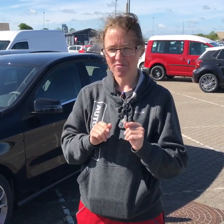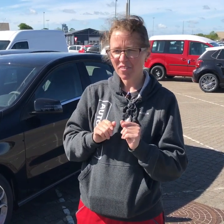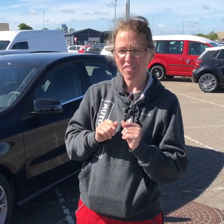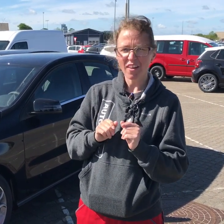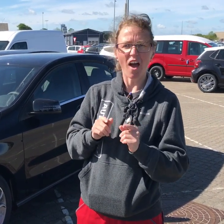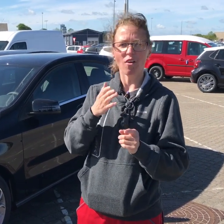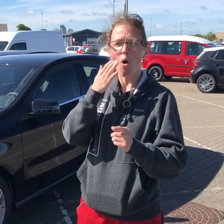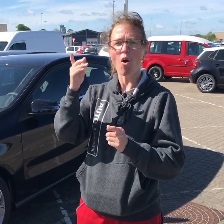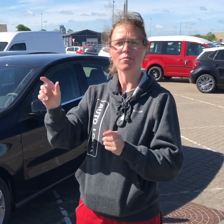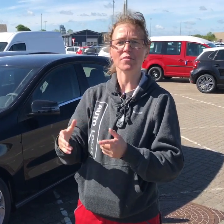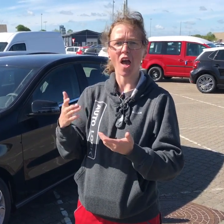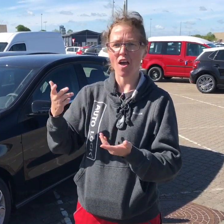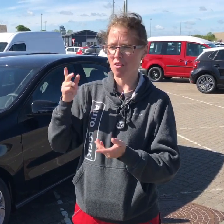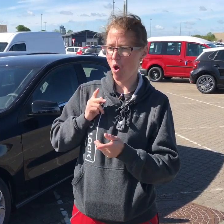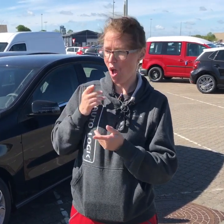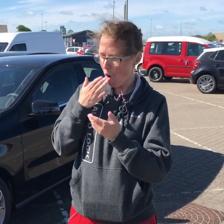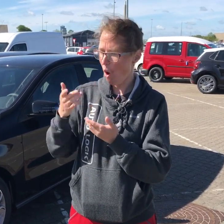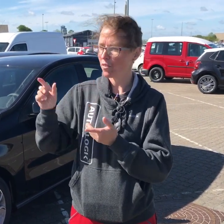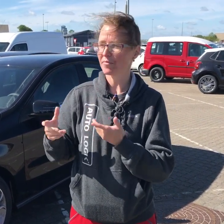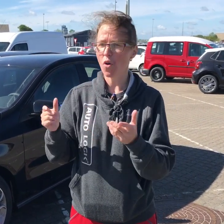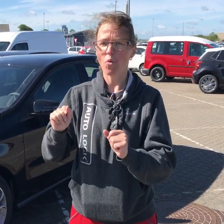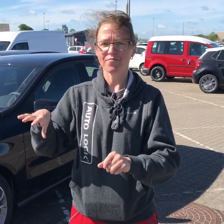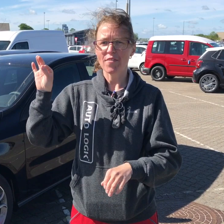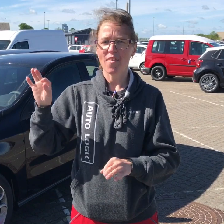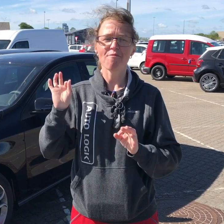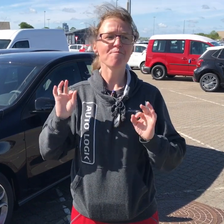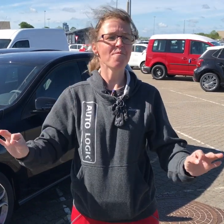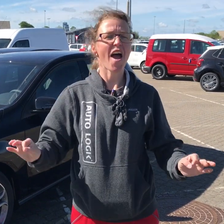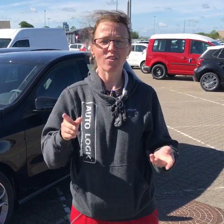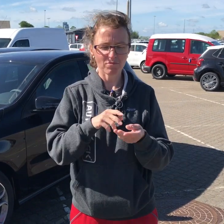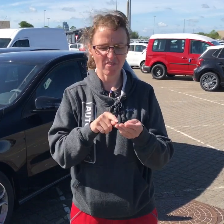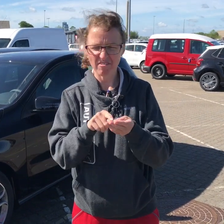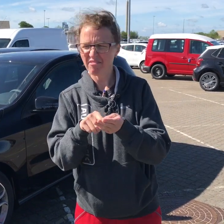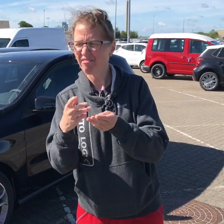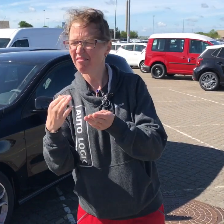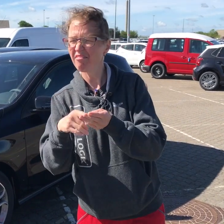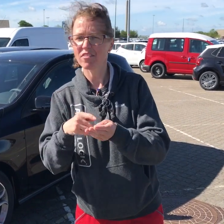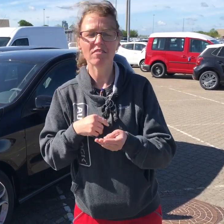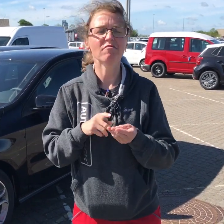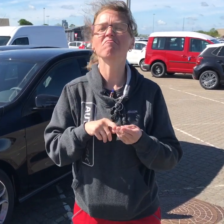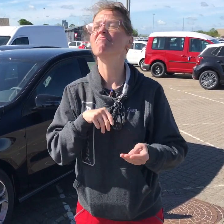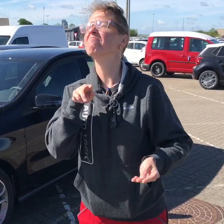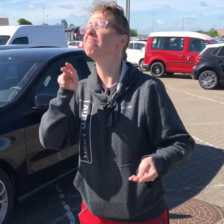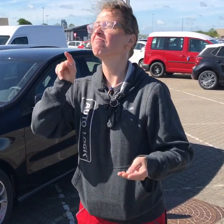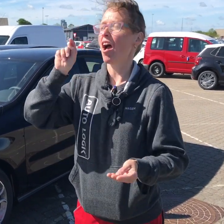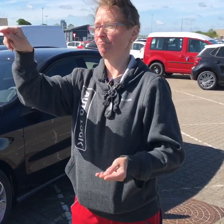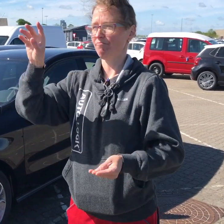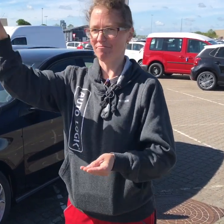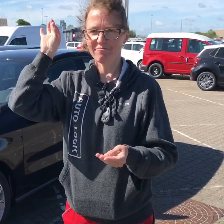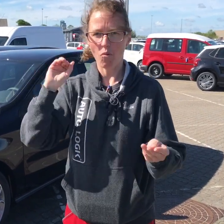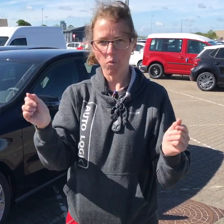Så bliver de imponeret og synes, jeg er hurtig og er en rigtig god kollega, der kan hjælpe dem med at finde de biler, de ikke selv kan finde.